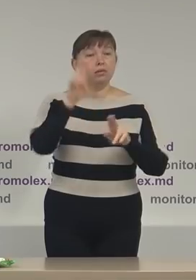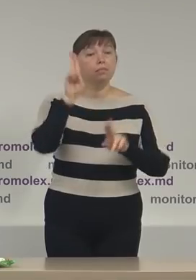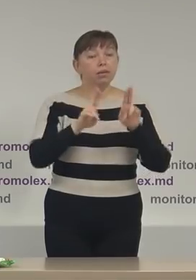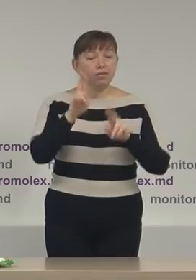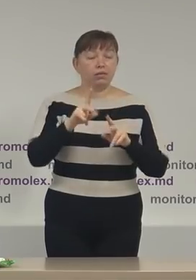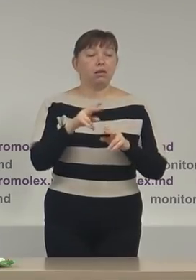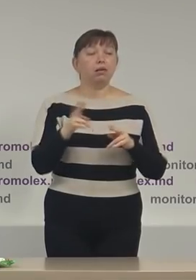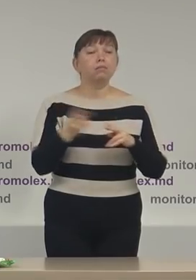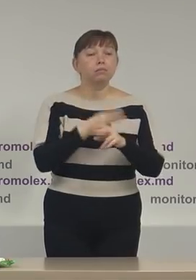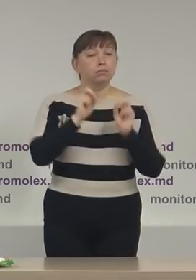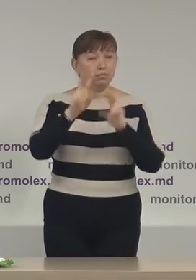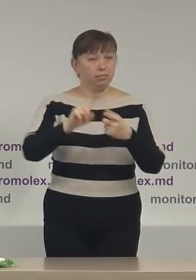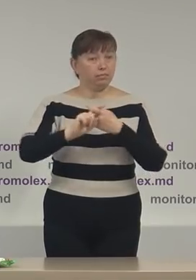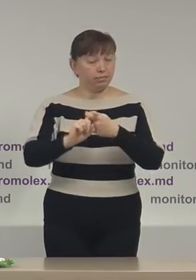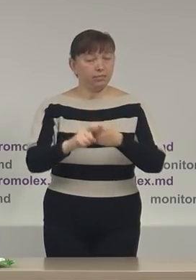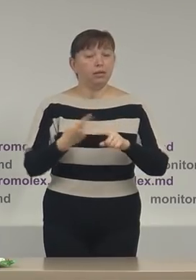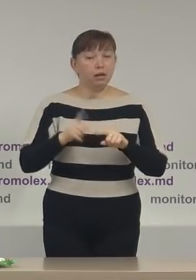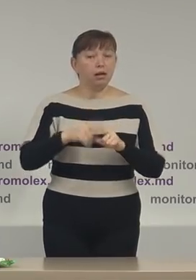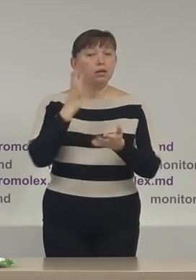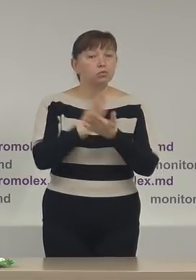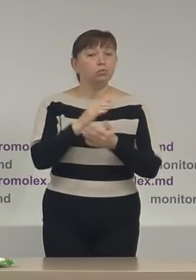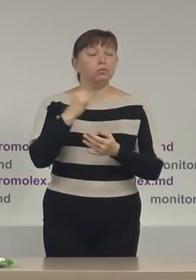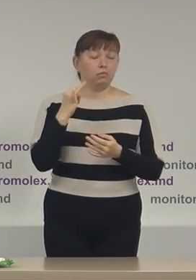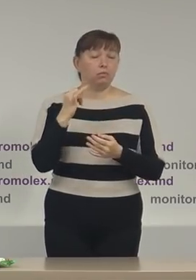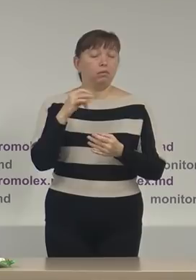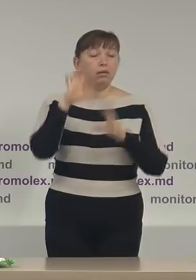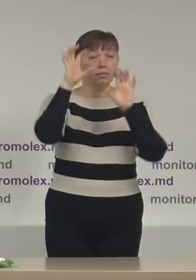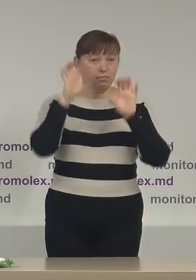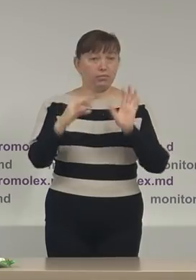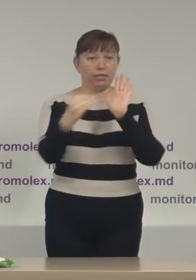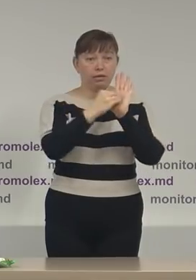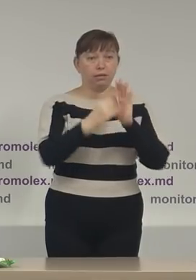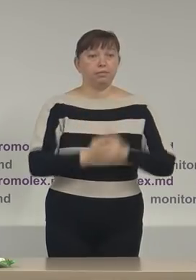sanitare care sunt stabilite de legislație.